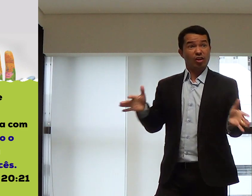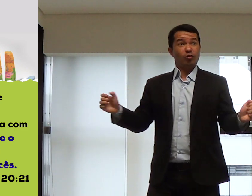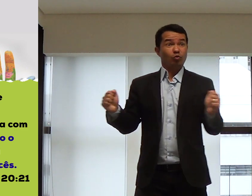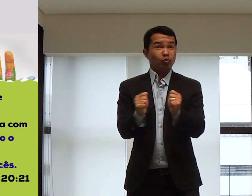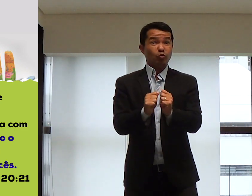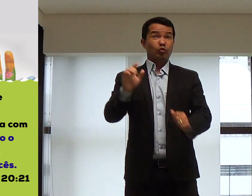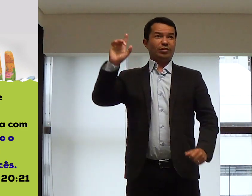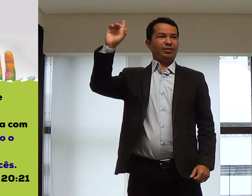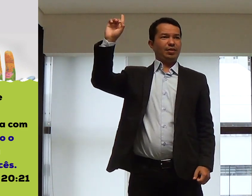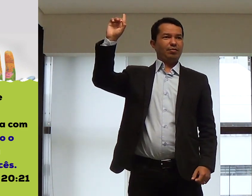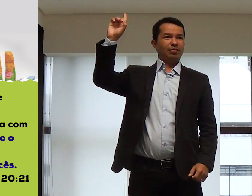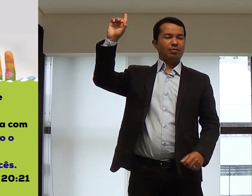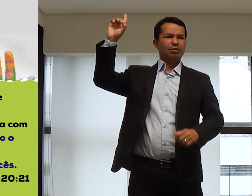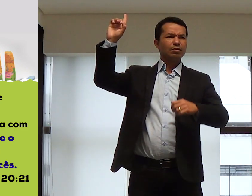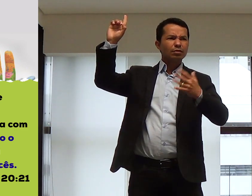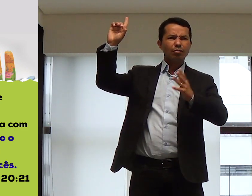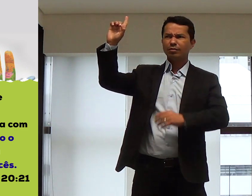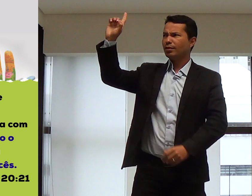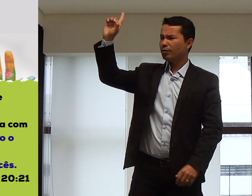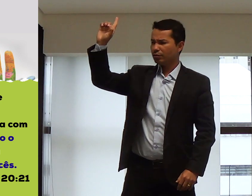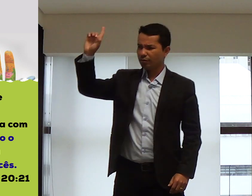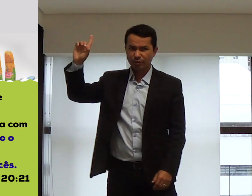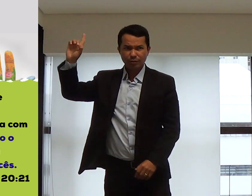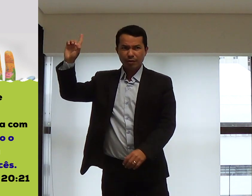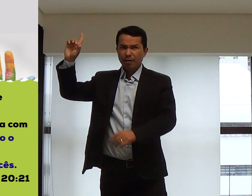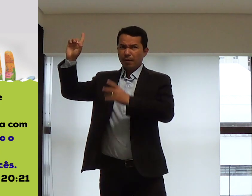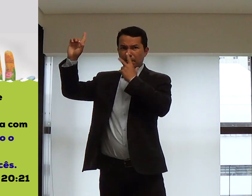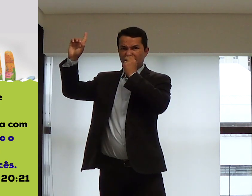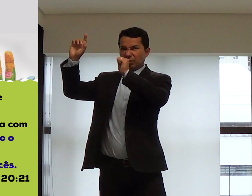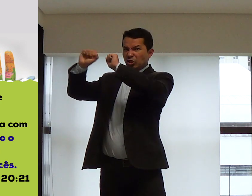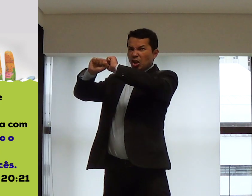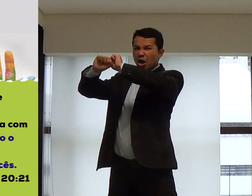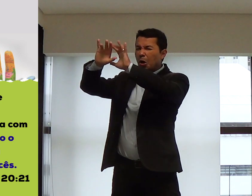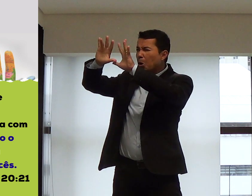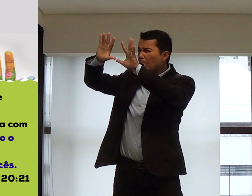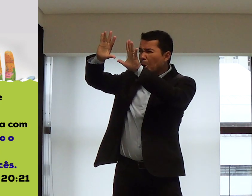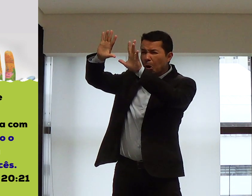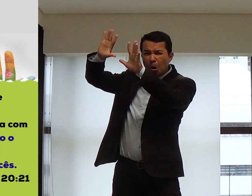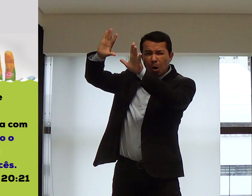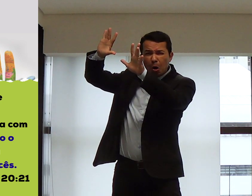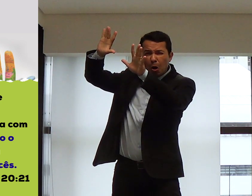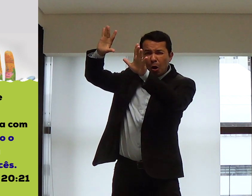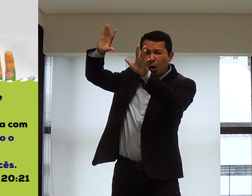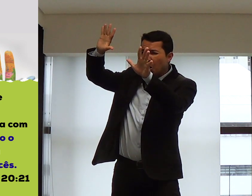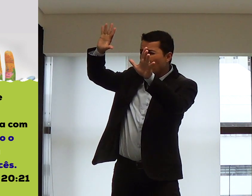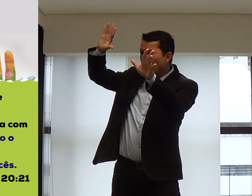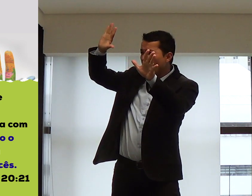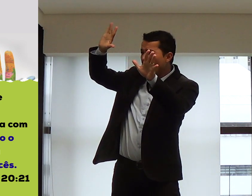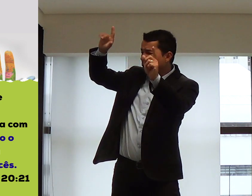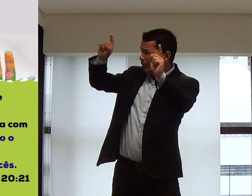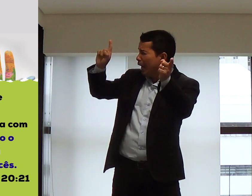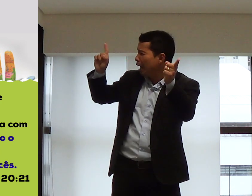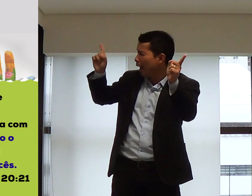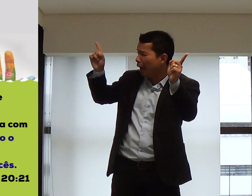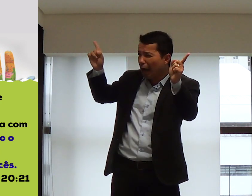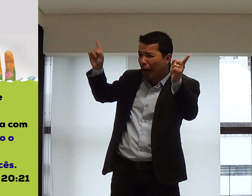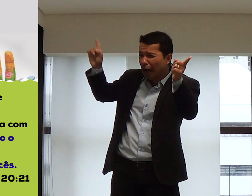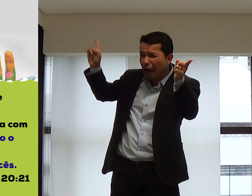já tinha vivo, já estava vivo, já existia. Junto com a criação do mundo. E aí, eles